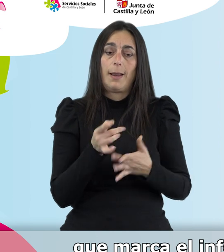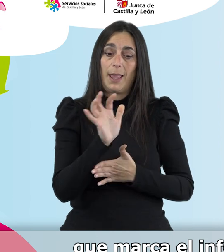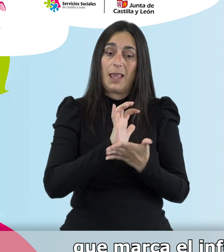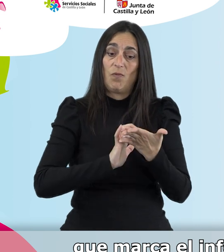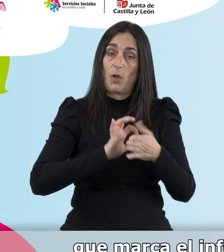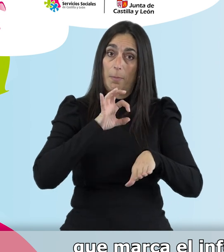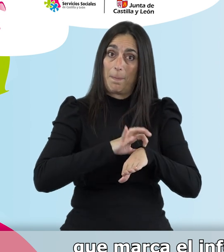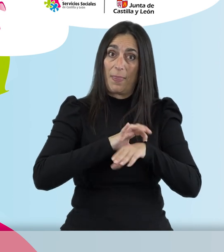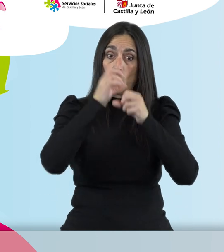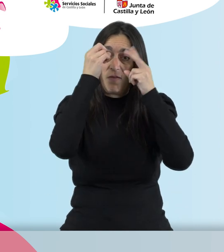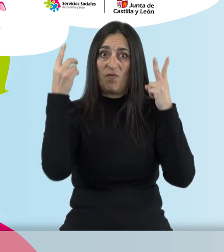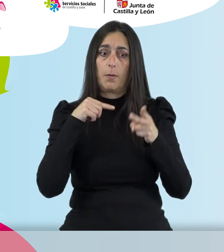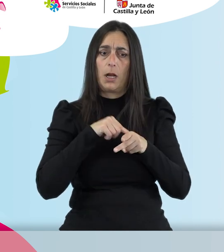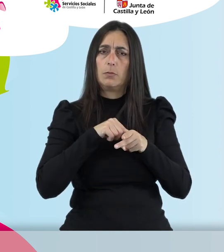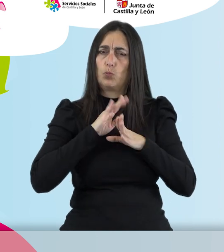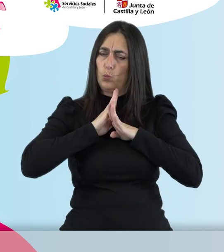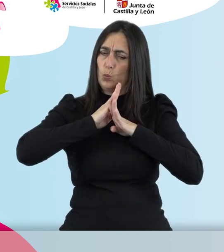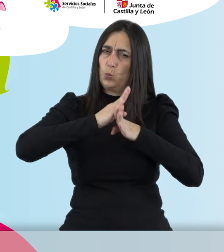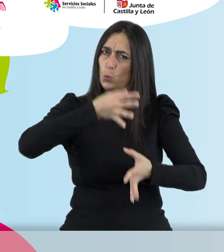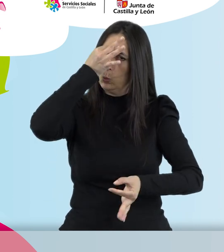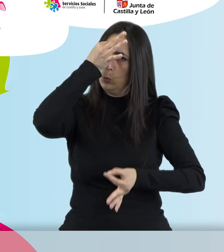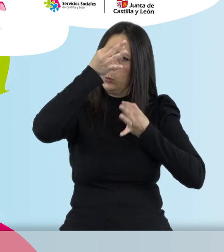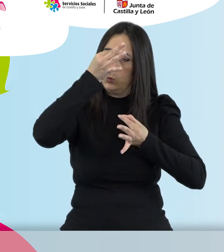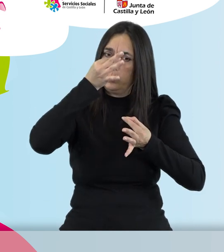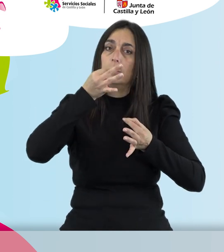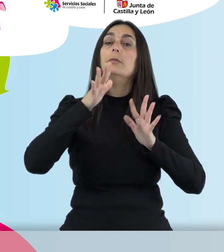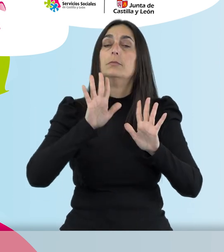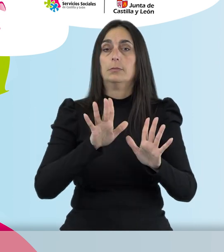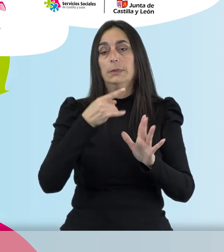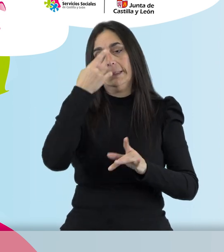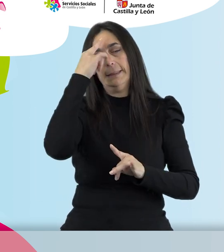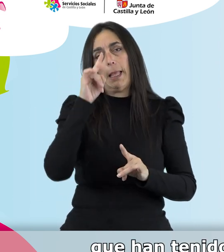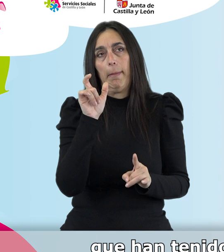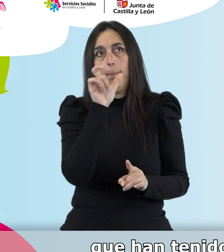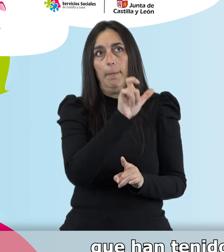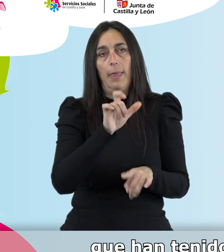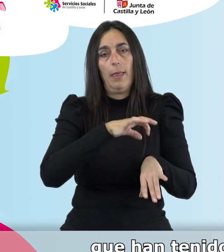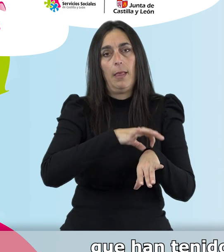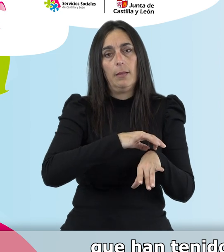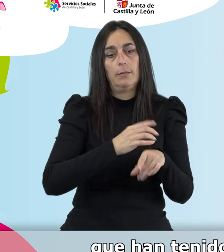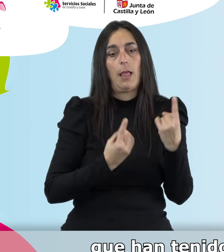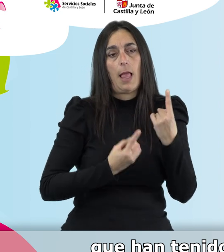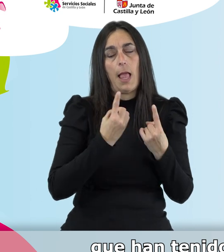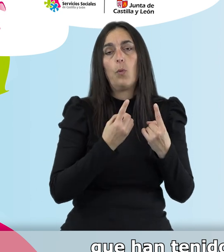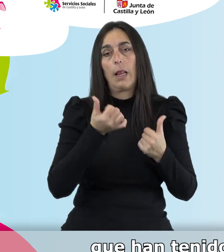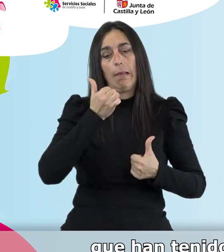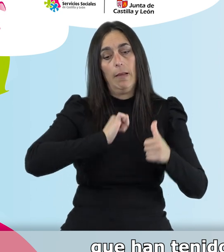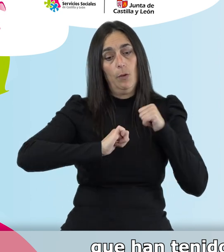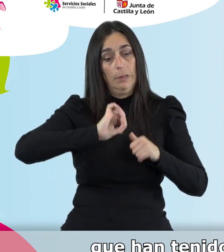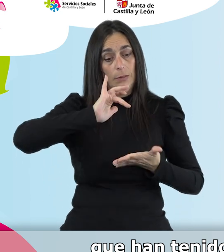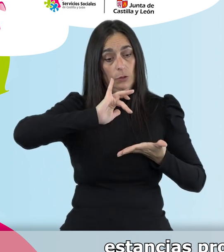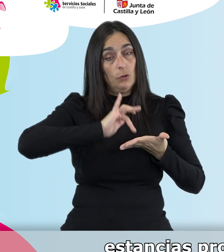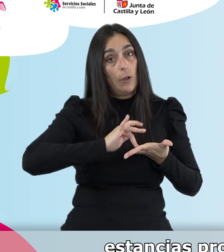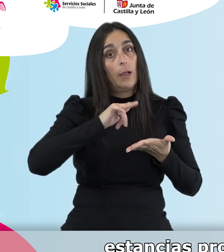marca el informe médico y de enfermería cuando salen del hospital. Es bien conocido que hay pacientes que han tenido que sufrir intervenciones